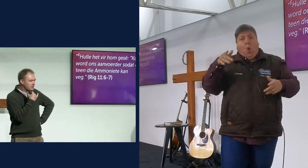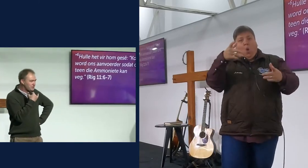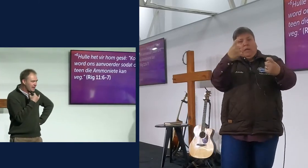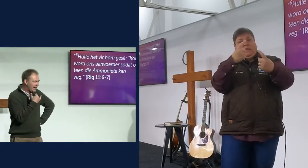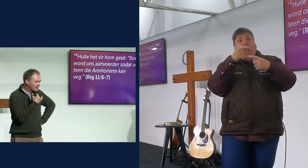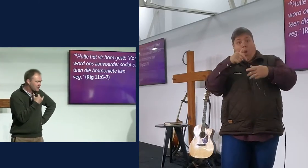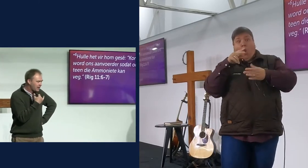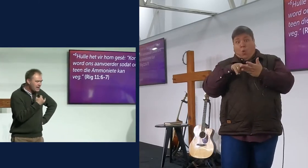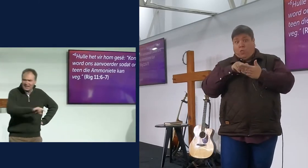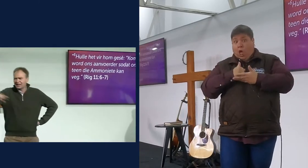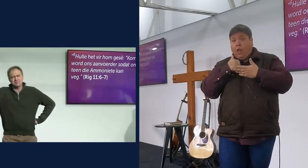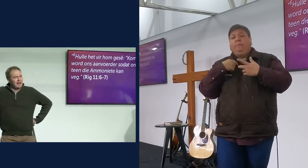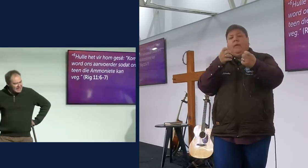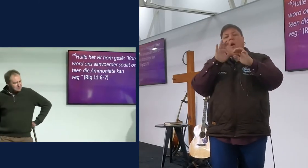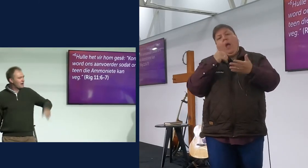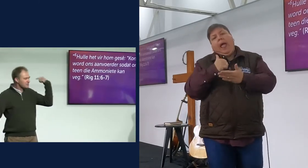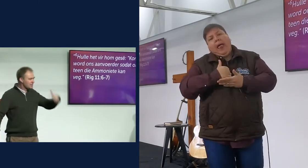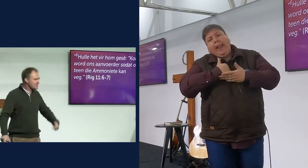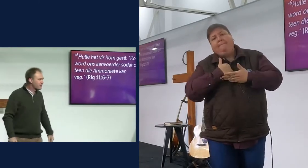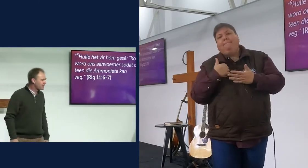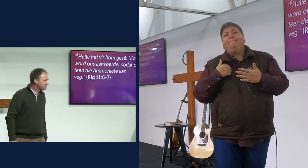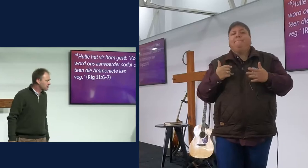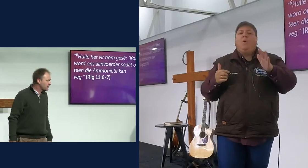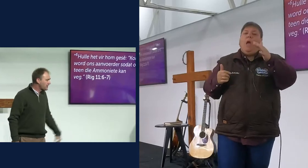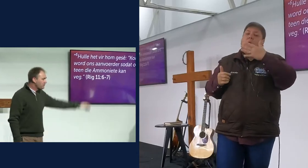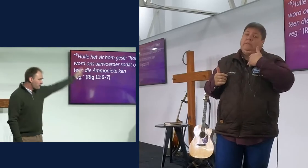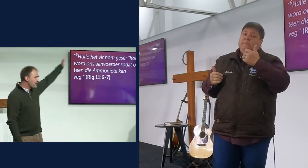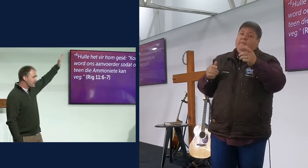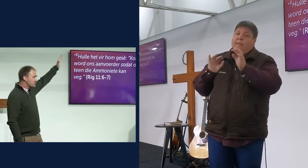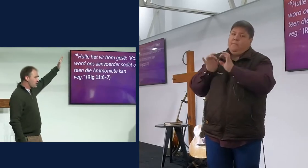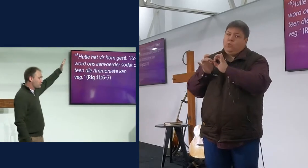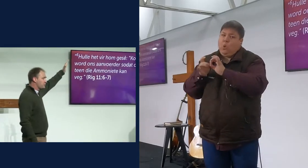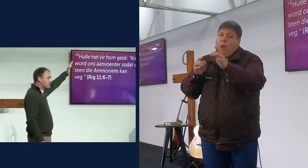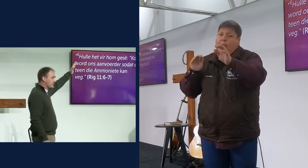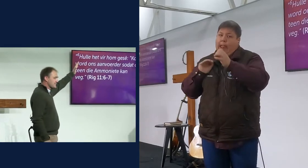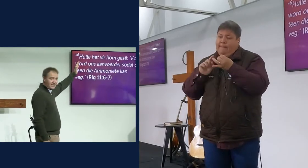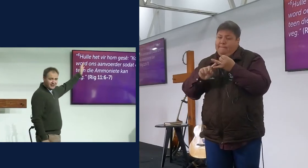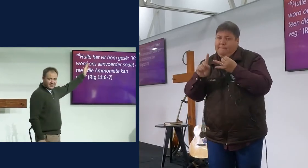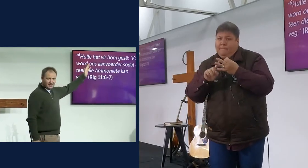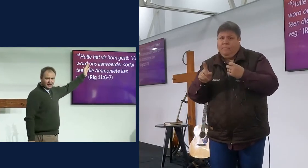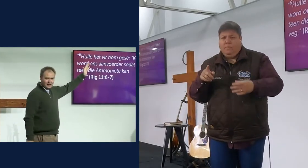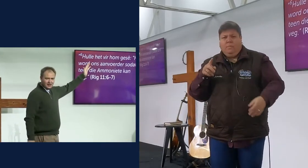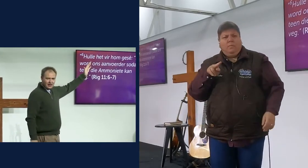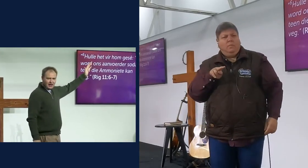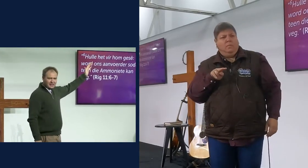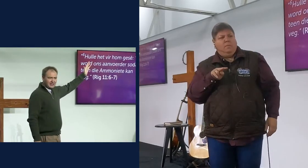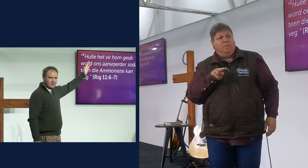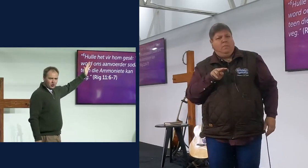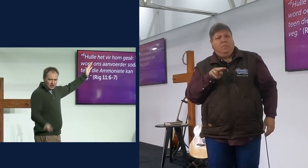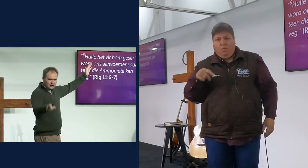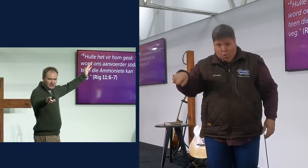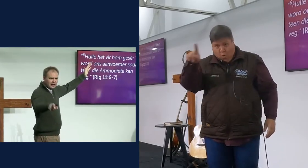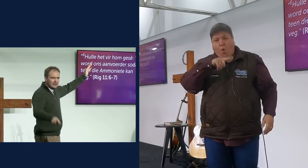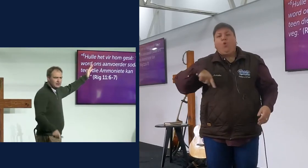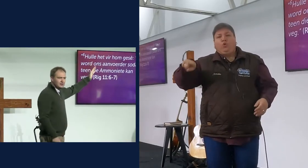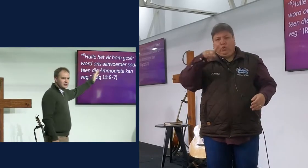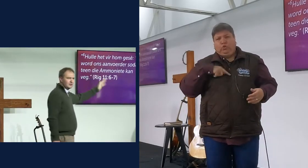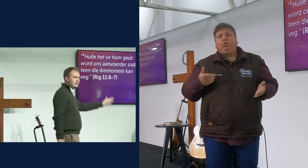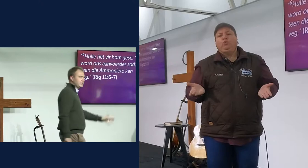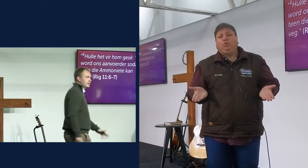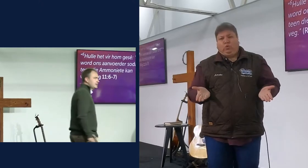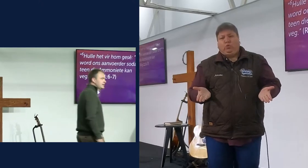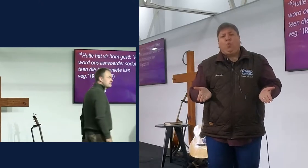ons sort hulle vir jylle uit hoor, jylle kan by die huis blij, ons hulle het self uitsorteer, wie van jylle het al so gevoer mense, ach jylle jok, dankie Ian,